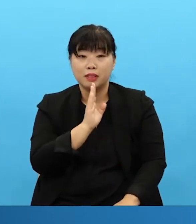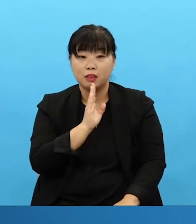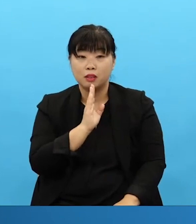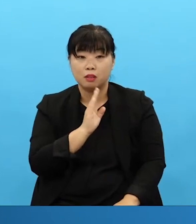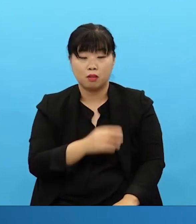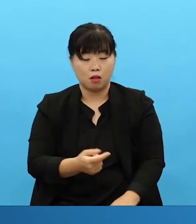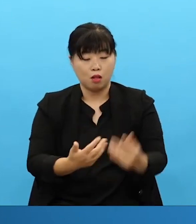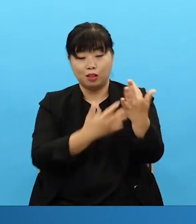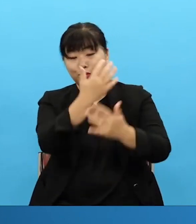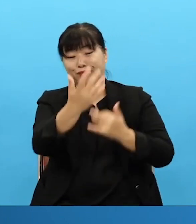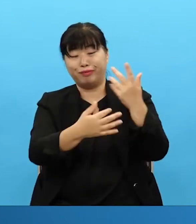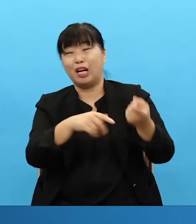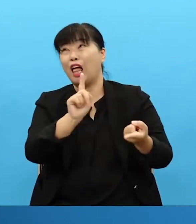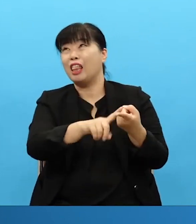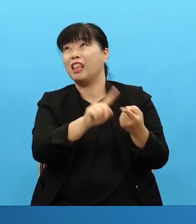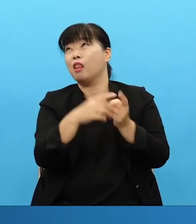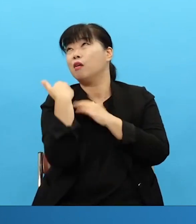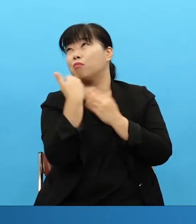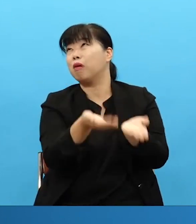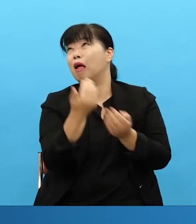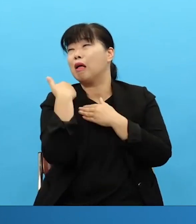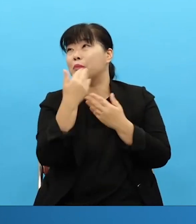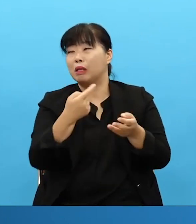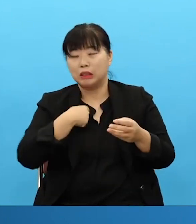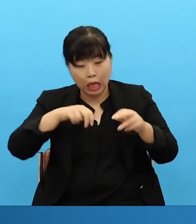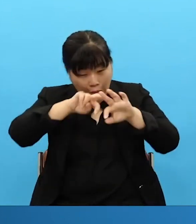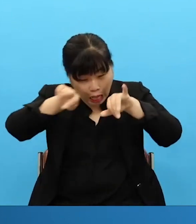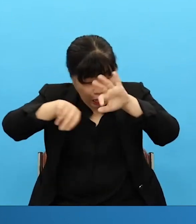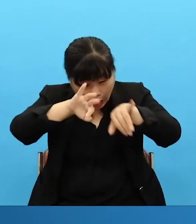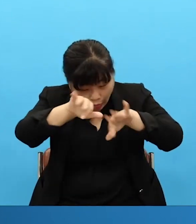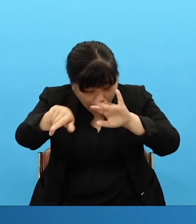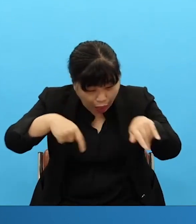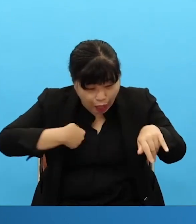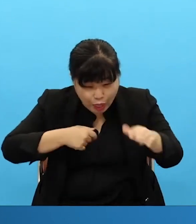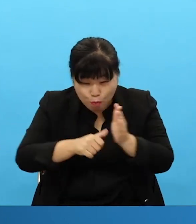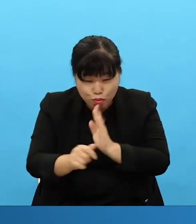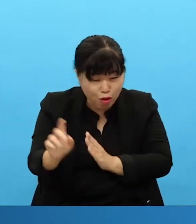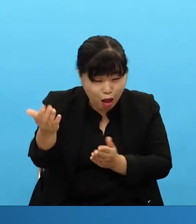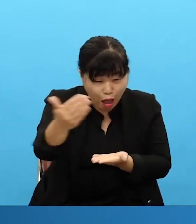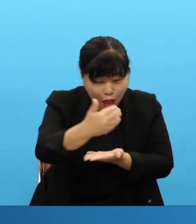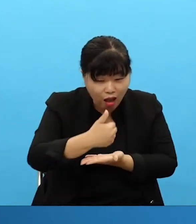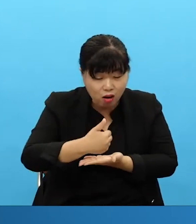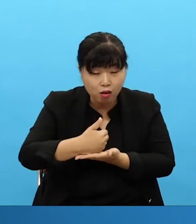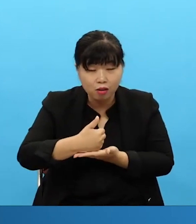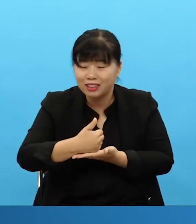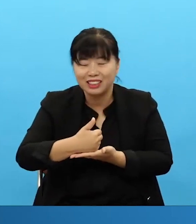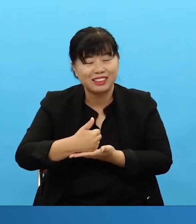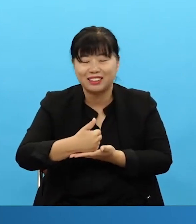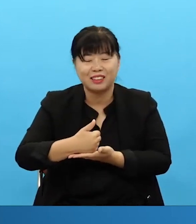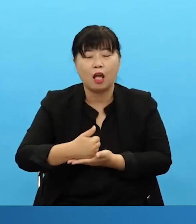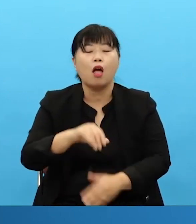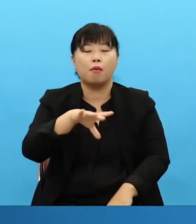That you don't out the fire and you go into the back room and try to take out a death. That means you want to die. That makes no sense. What do we call this?